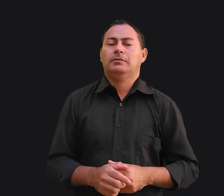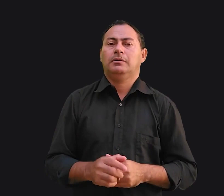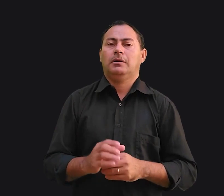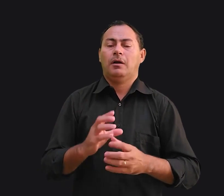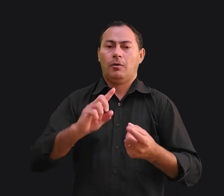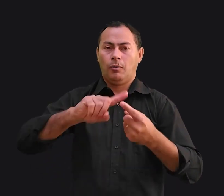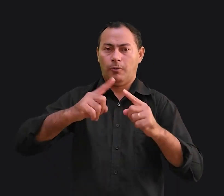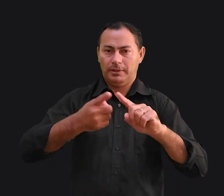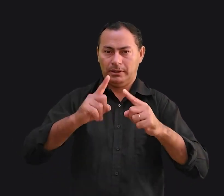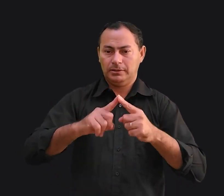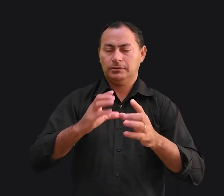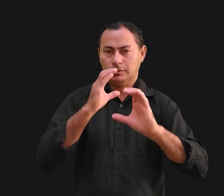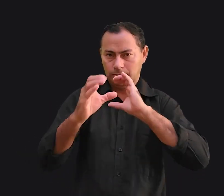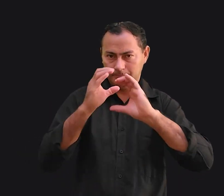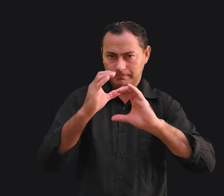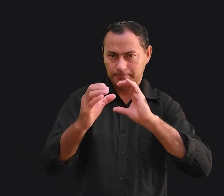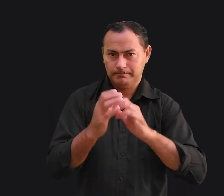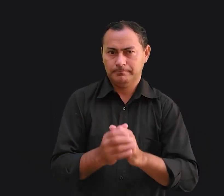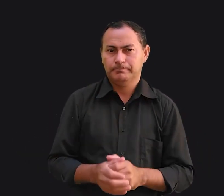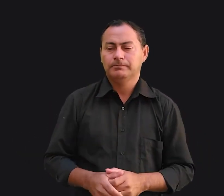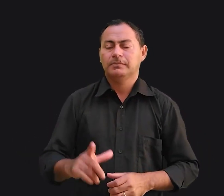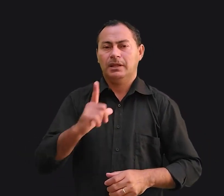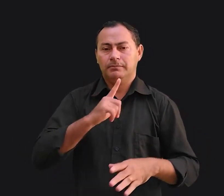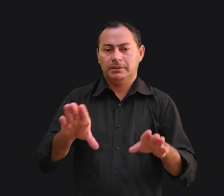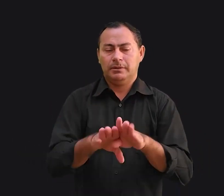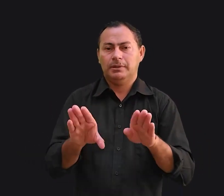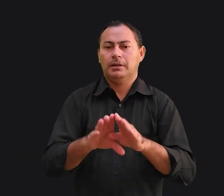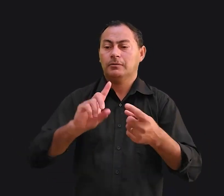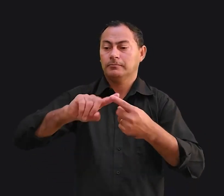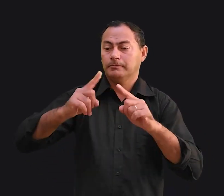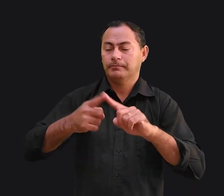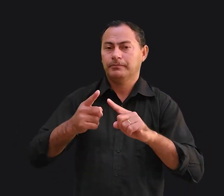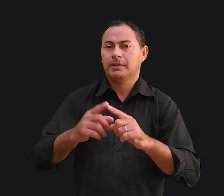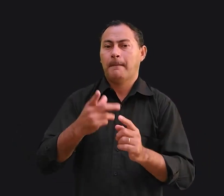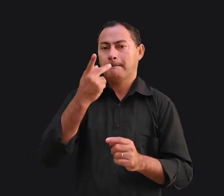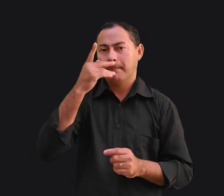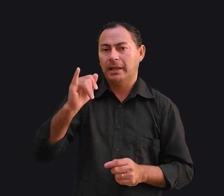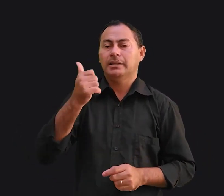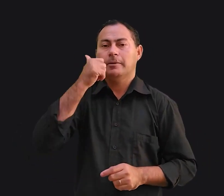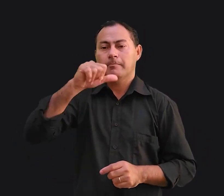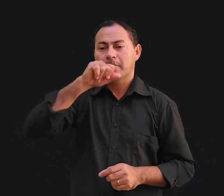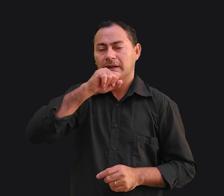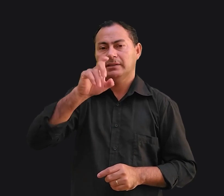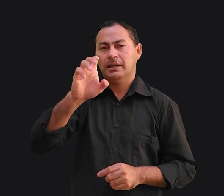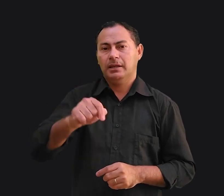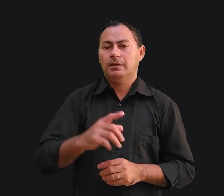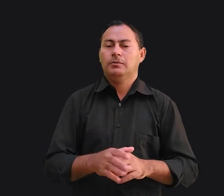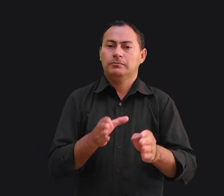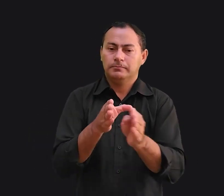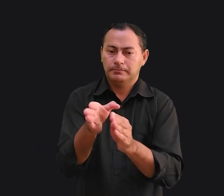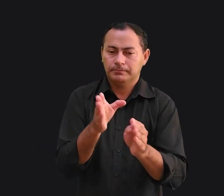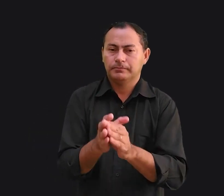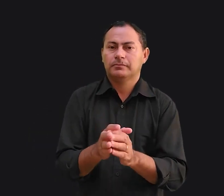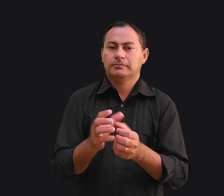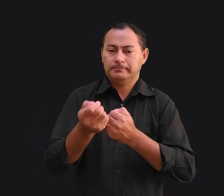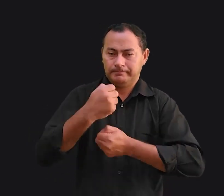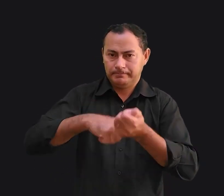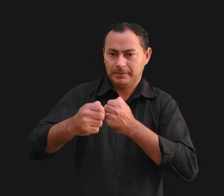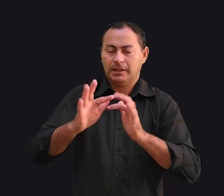combinação de comunicação. Temos também a combinação pai e mãe, que é o conselho administrativo da